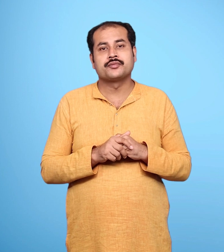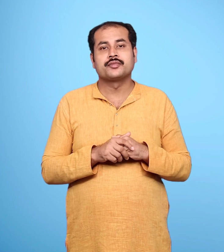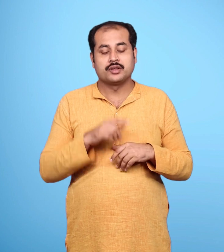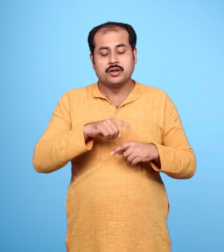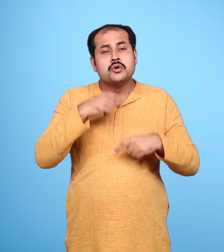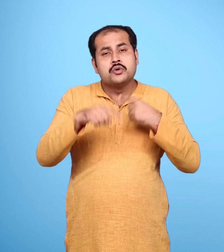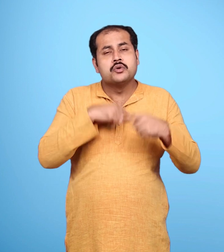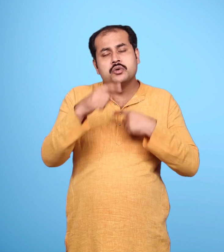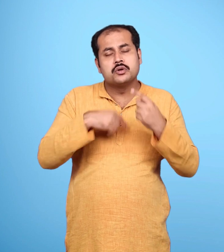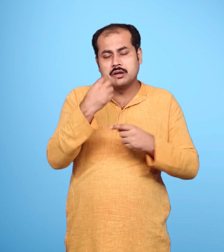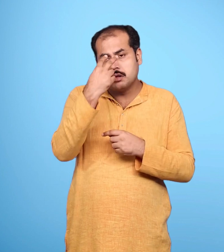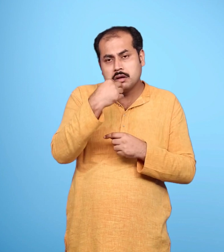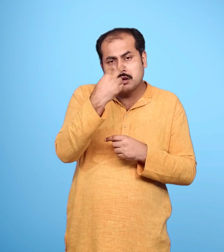रो रो कर दिन काट रही थी